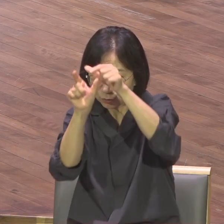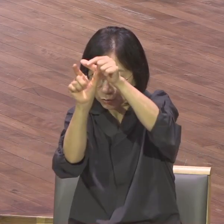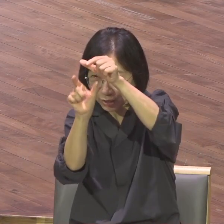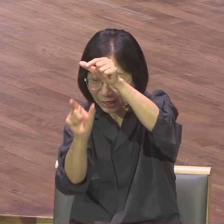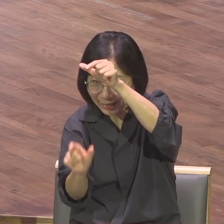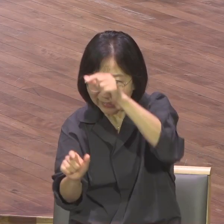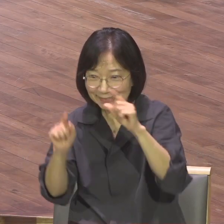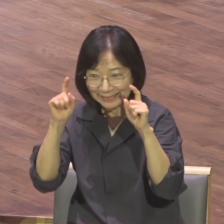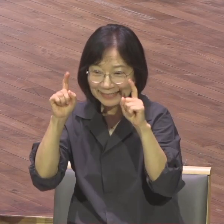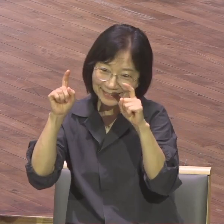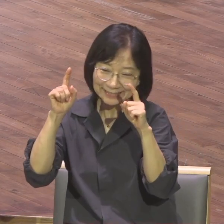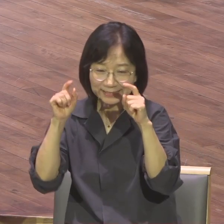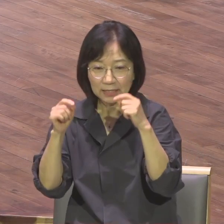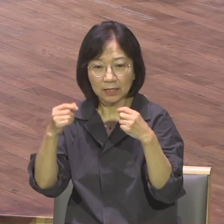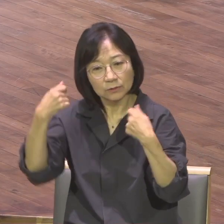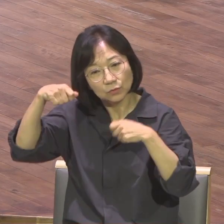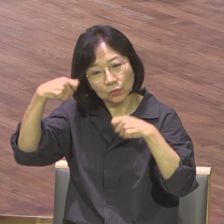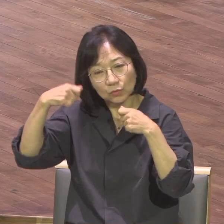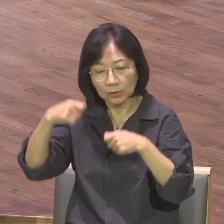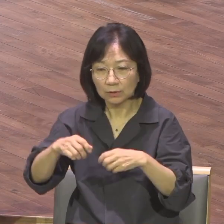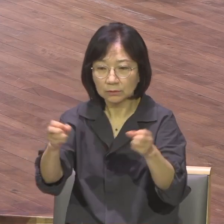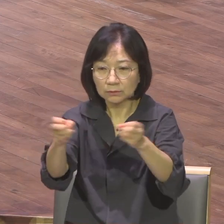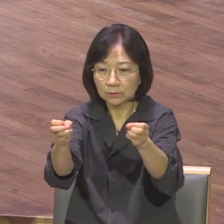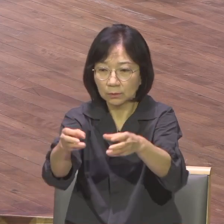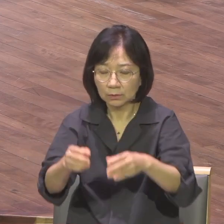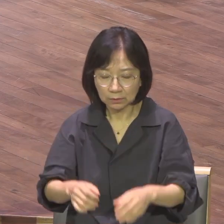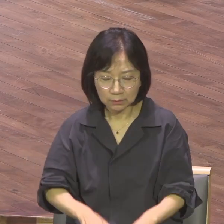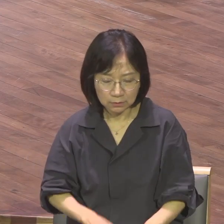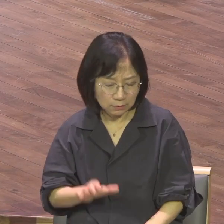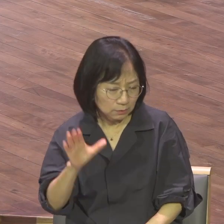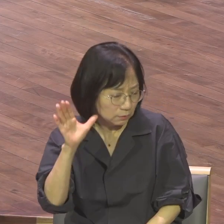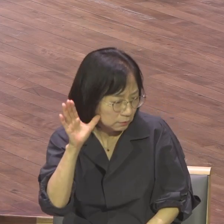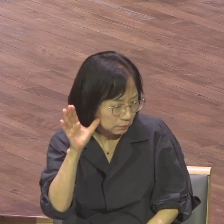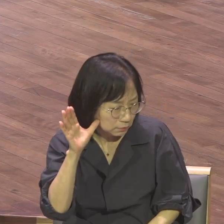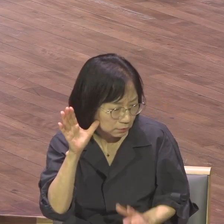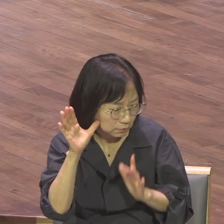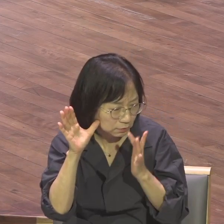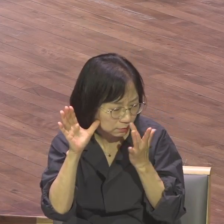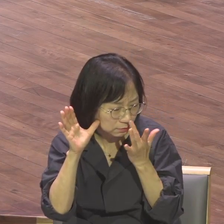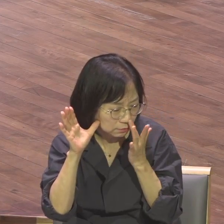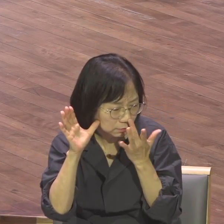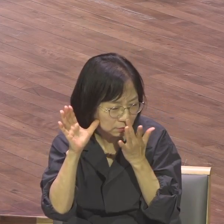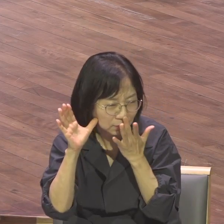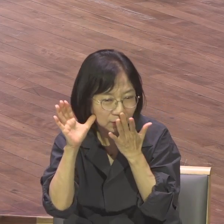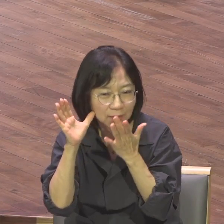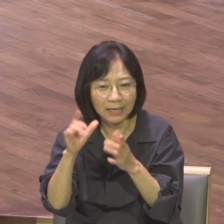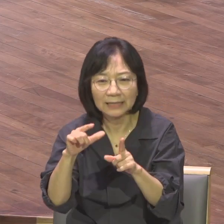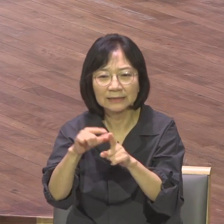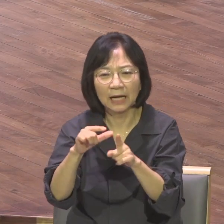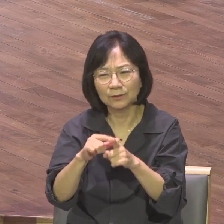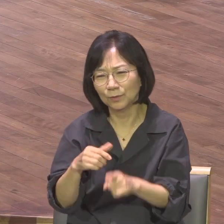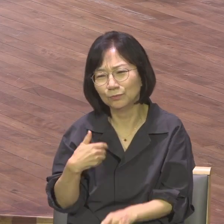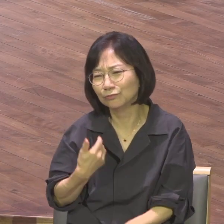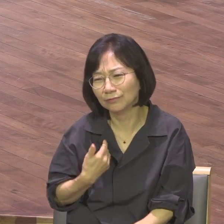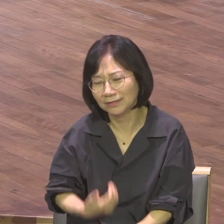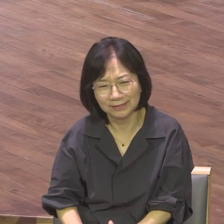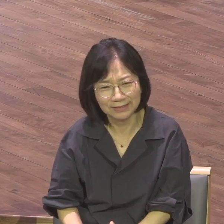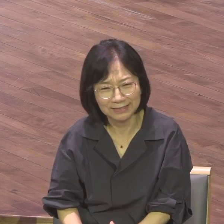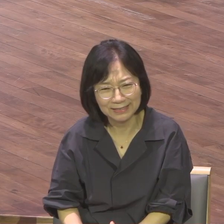부모와 자녀 간에 무단 세대 차이는 당연히 있을 수밖에 없어요 우리 애들도 와서 보면 갑자기